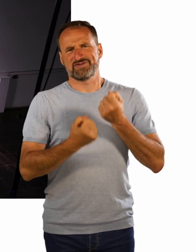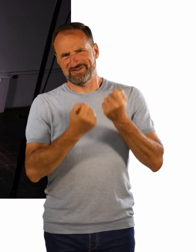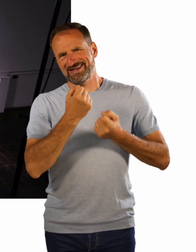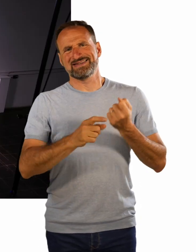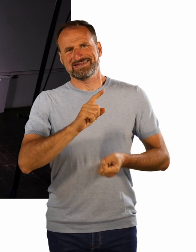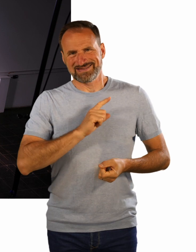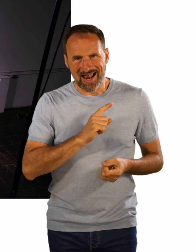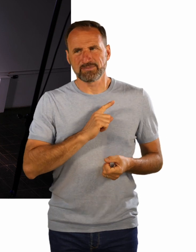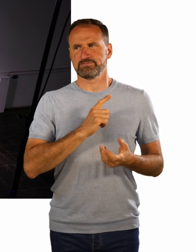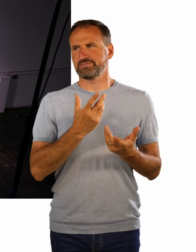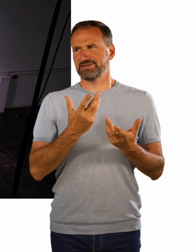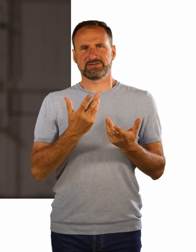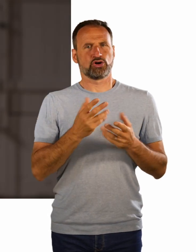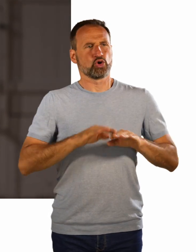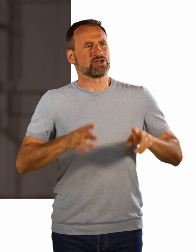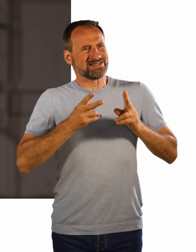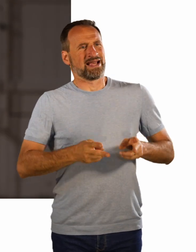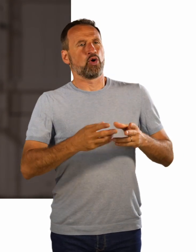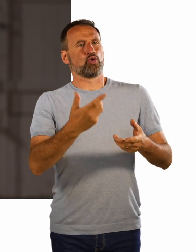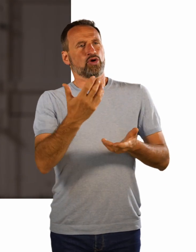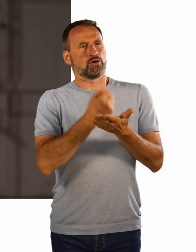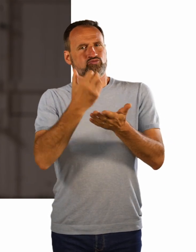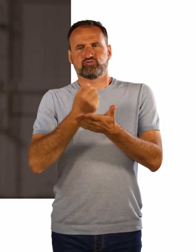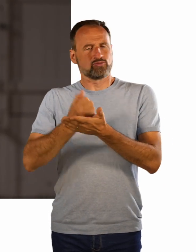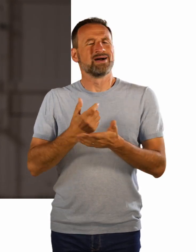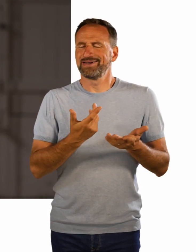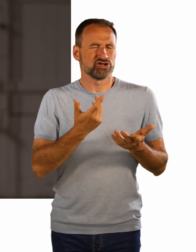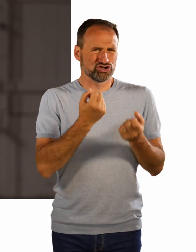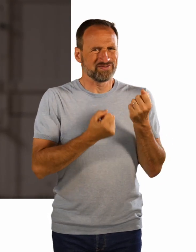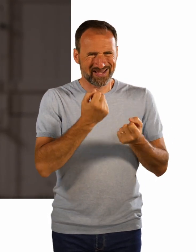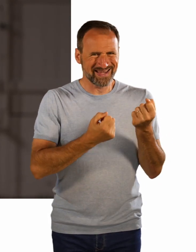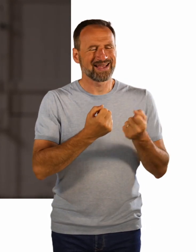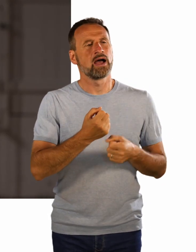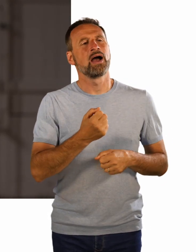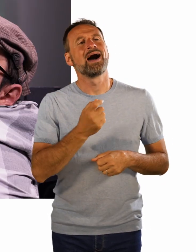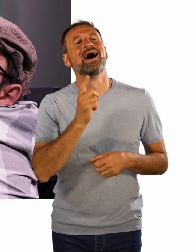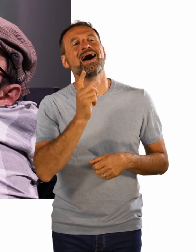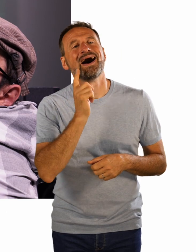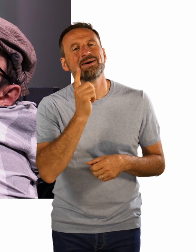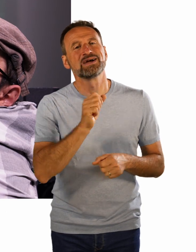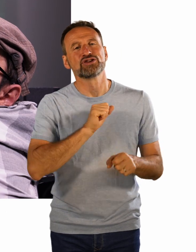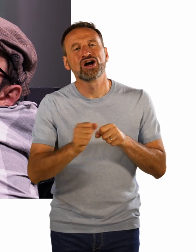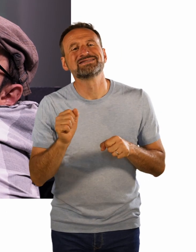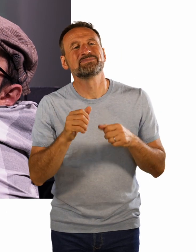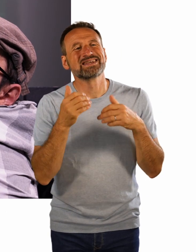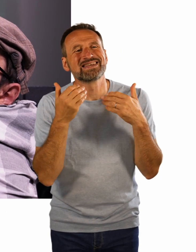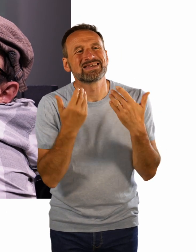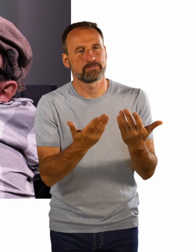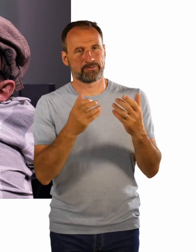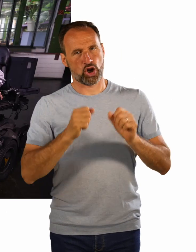zu schaffen, genau. Aber da gibt es trotzdem noch Möglichkeiten, die man nicht in Betrachtung zieht und daran